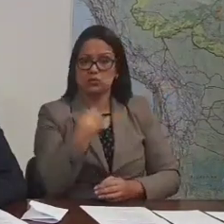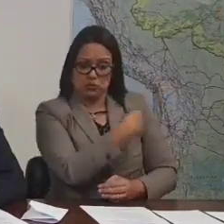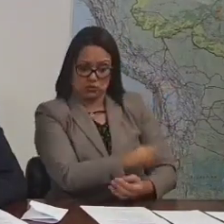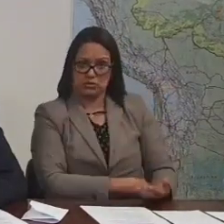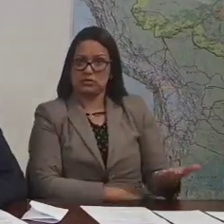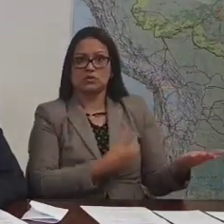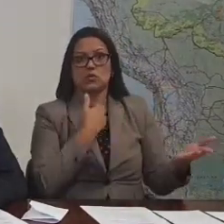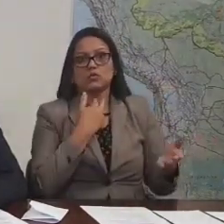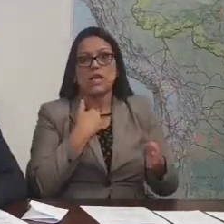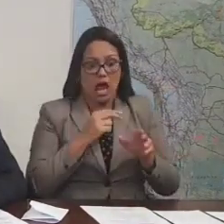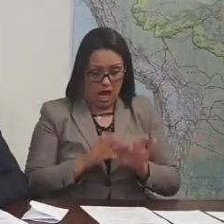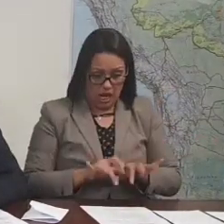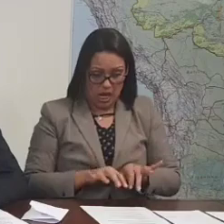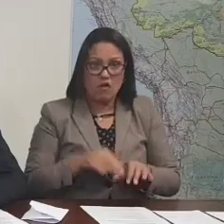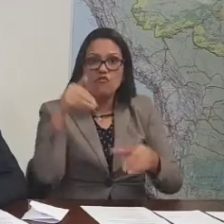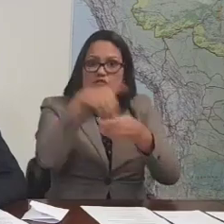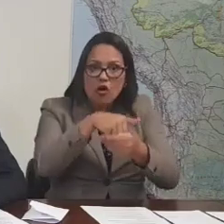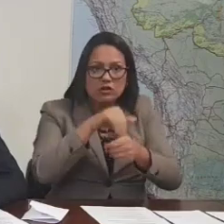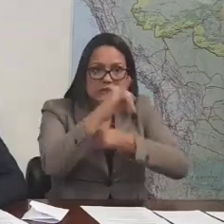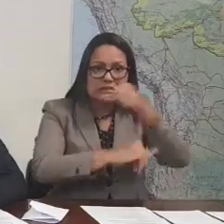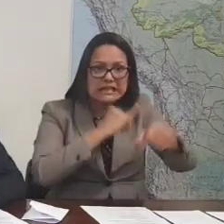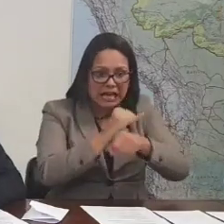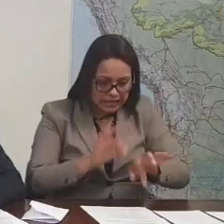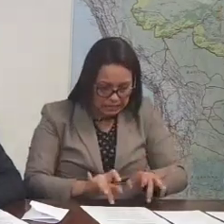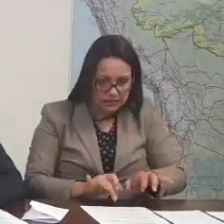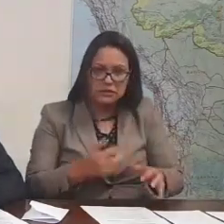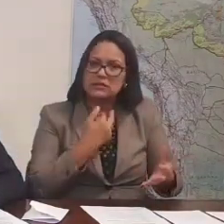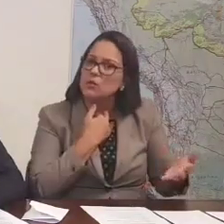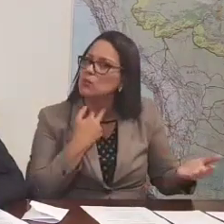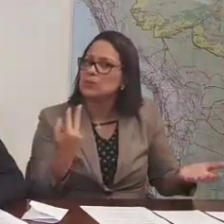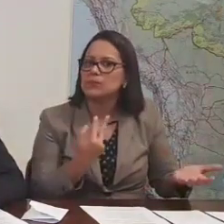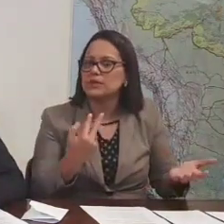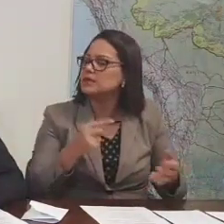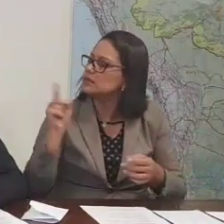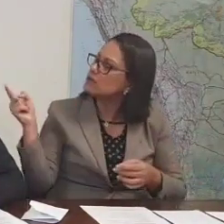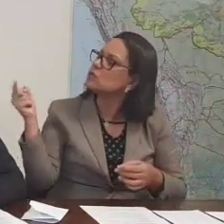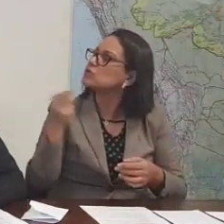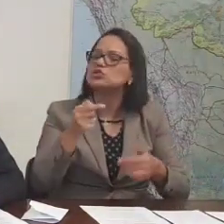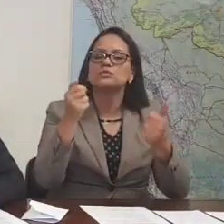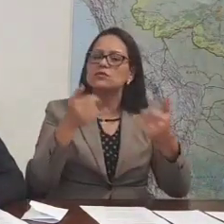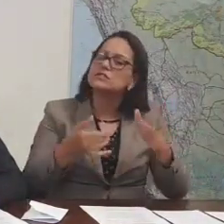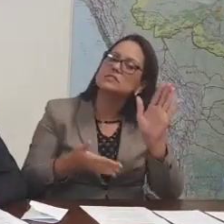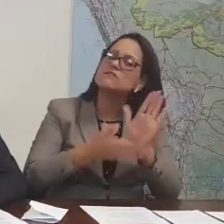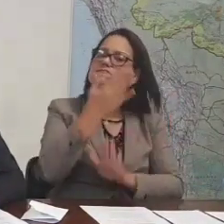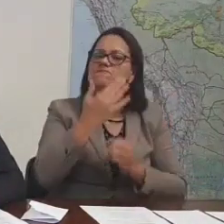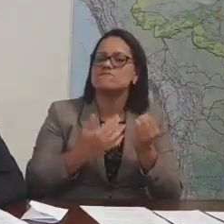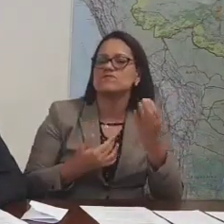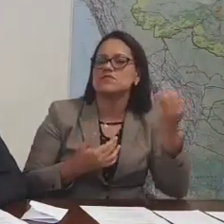votar pela internet. tivesse, ela votaria com toda a certeza. agora fala para a gente, já que você esteve aqui na Ásia, né?